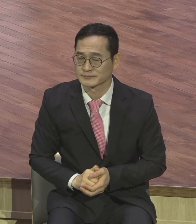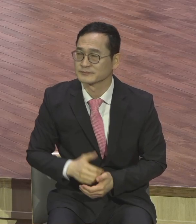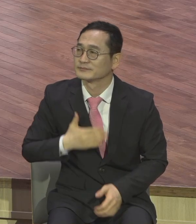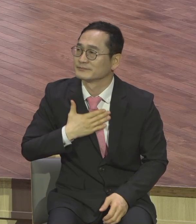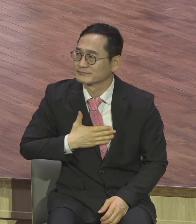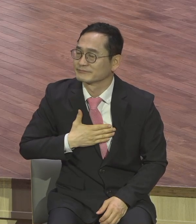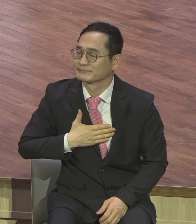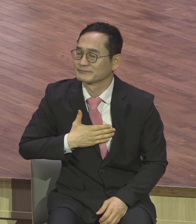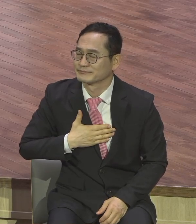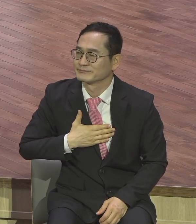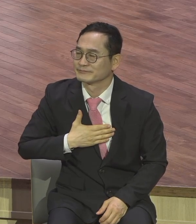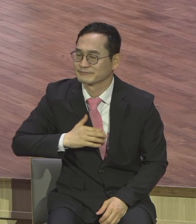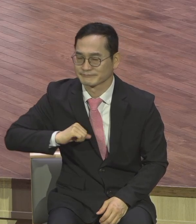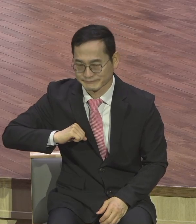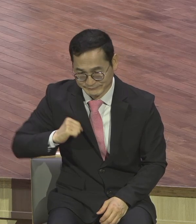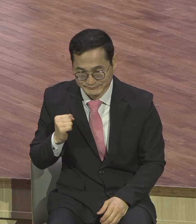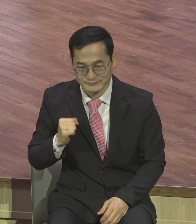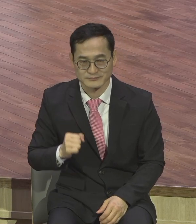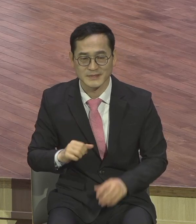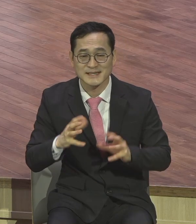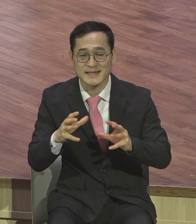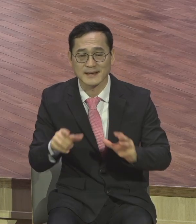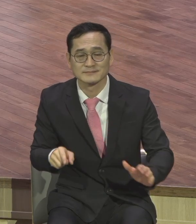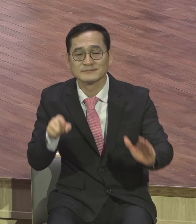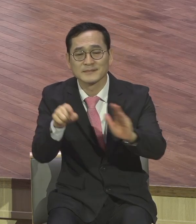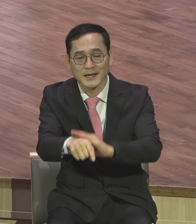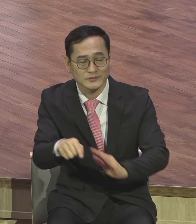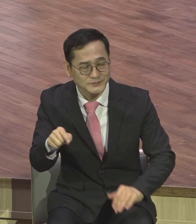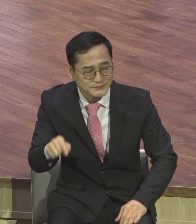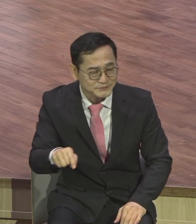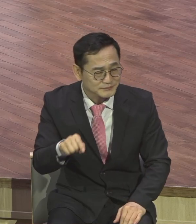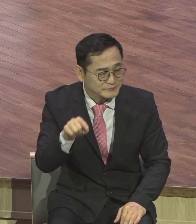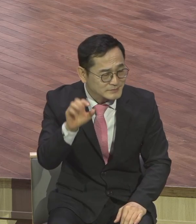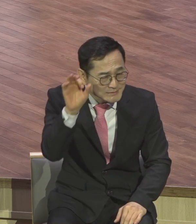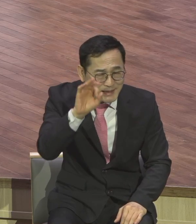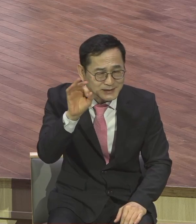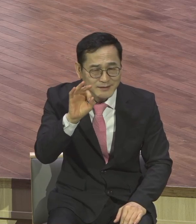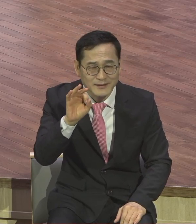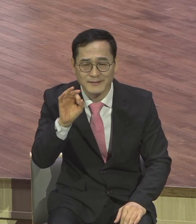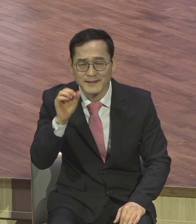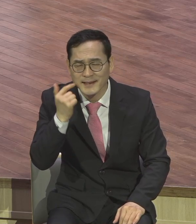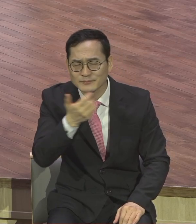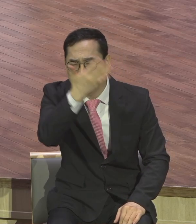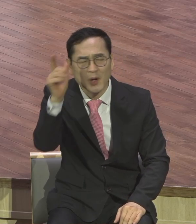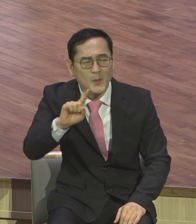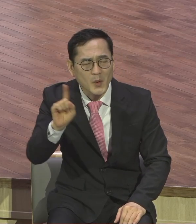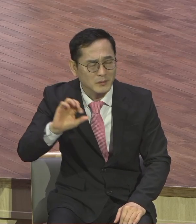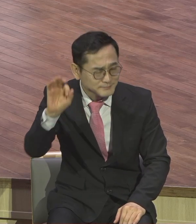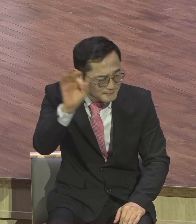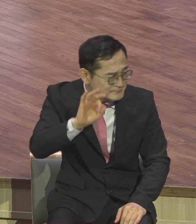가브리엘이 이제 세상에 다니면서 곳곳에 그 아름다운 것들을 찾아보았습니다. 그런데